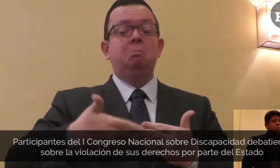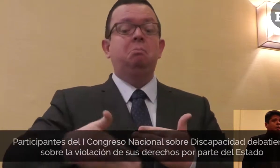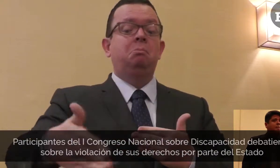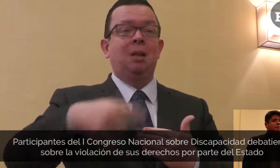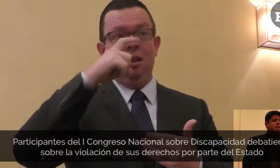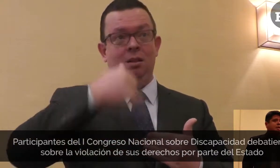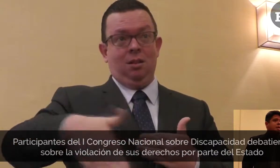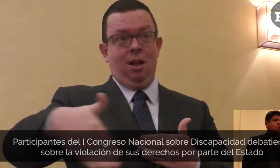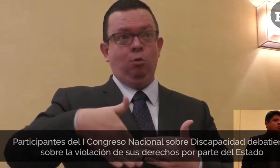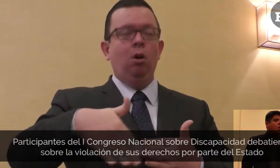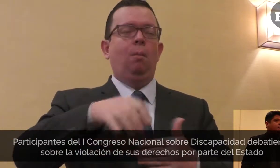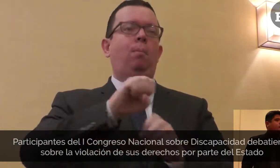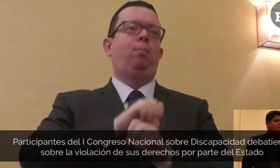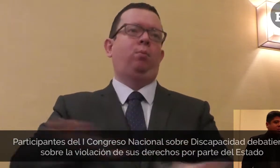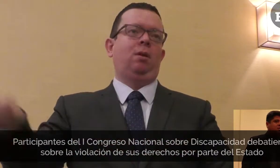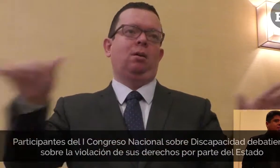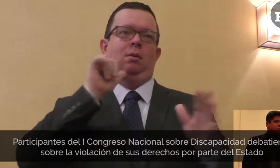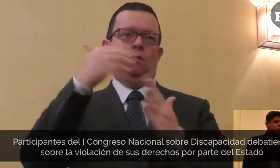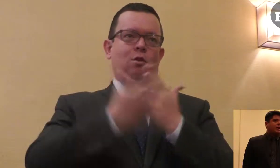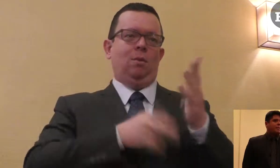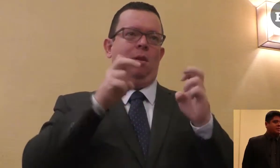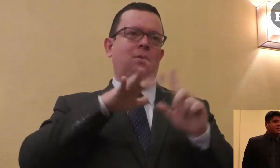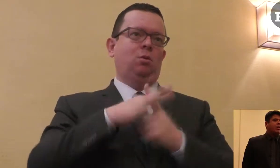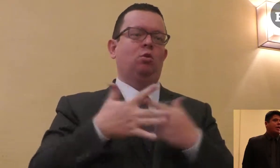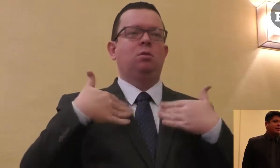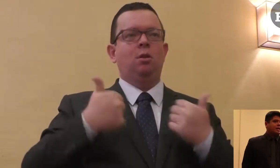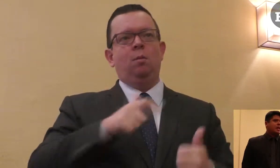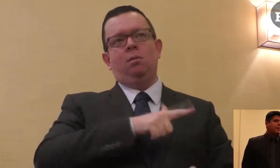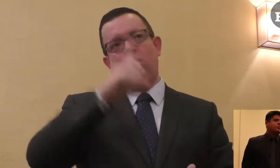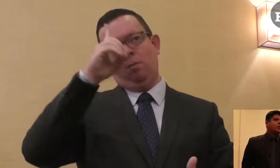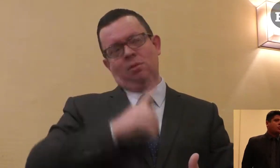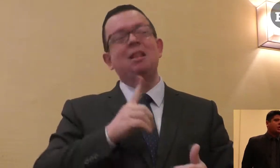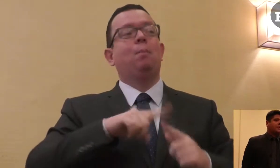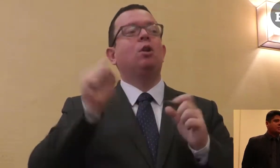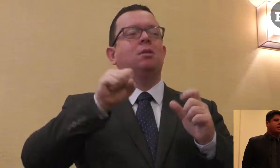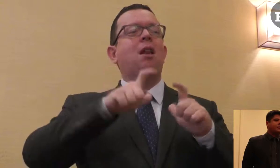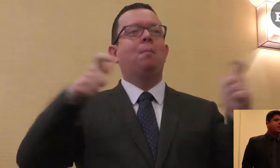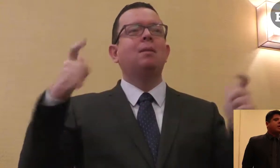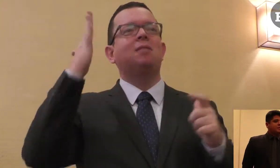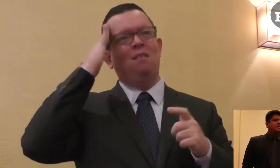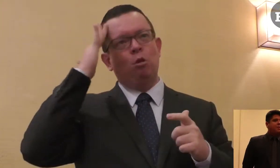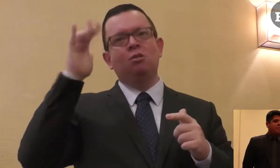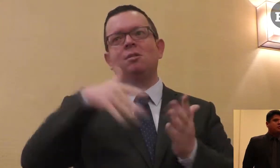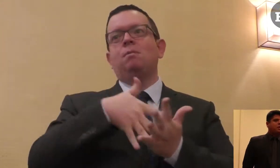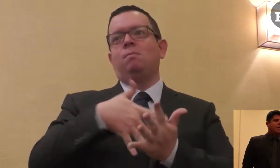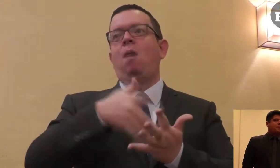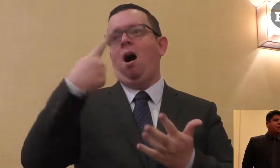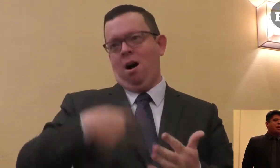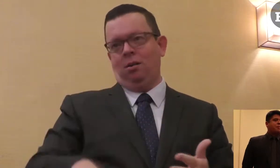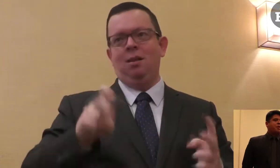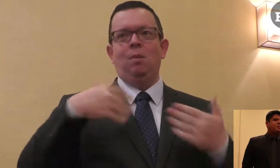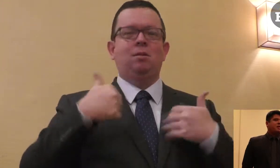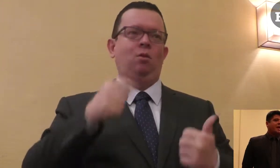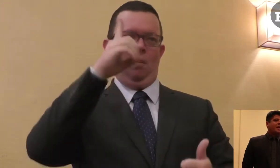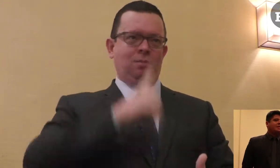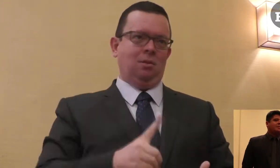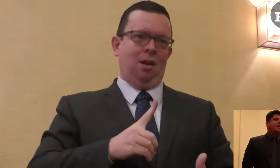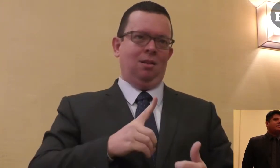que irse del país por diversos problemas y no hay suficiente personal capacitado que atienda a las personas con discapacidad. Si sabemos que hay